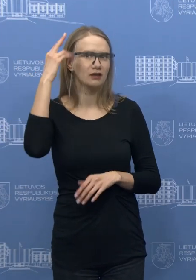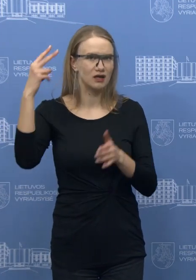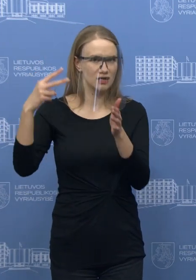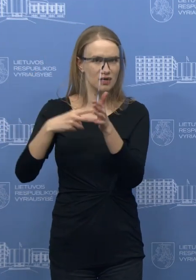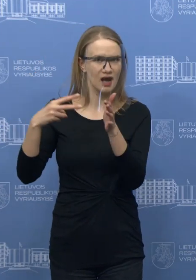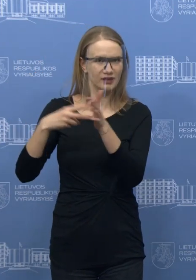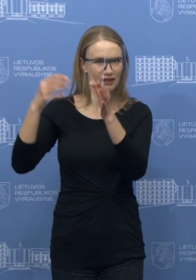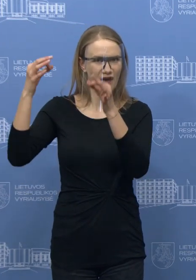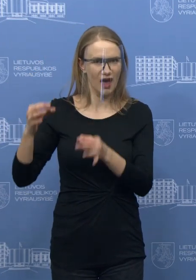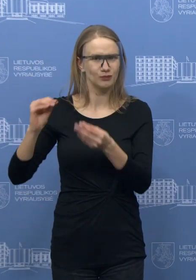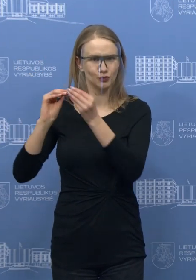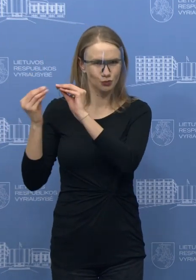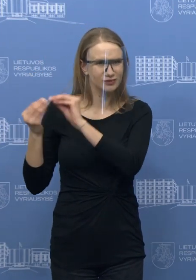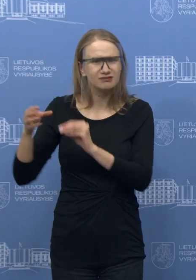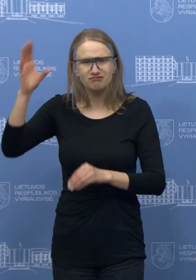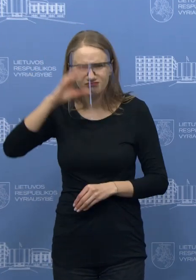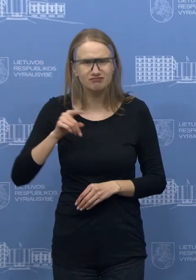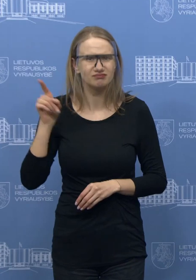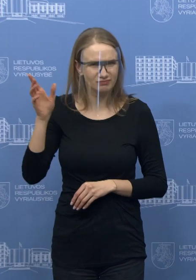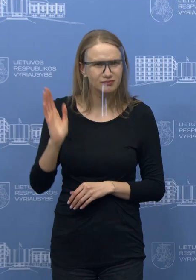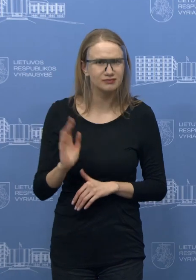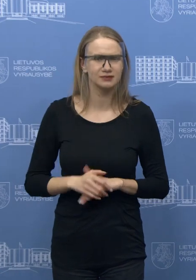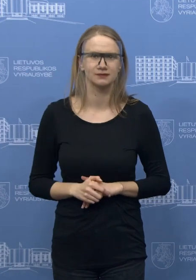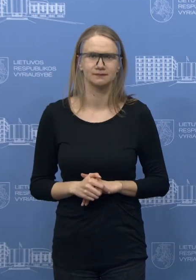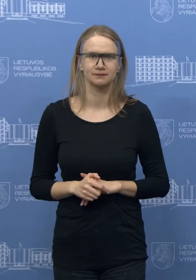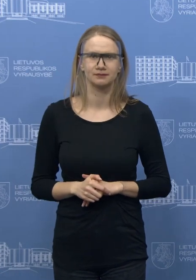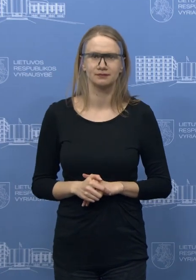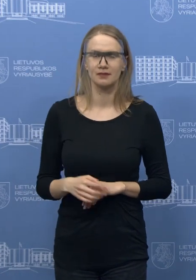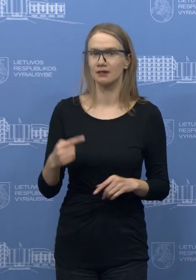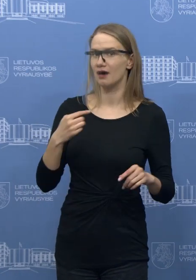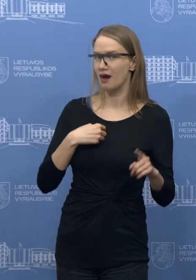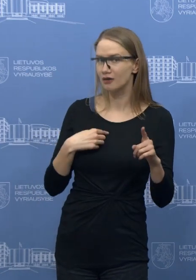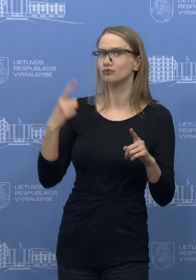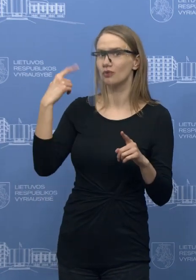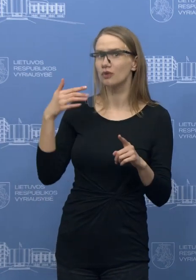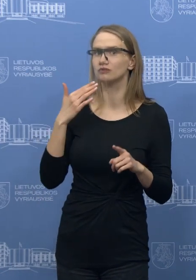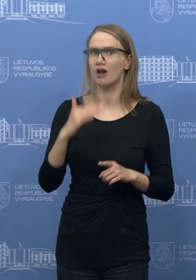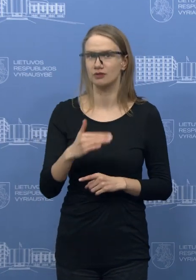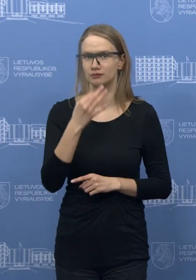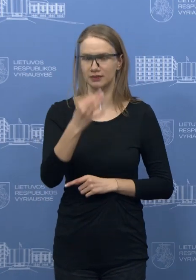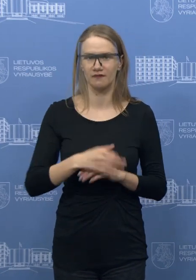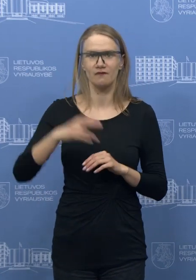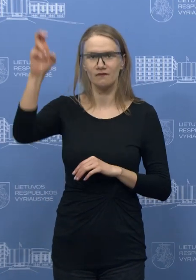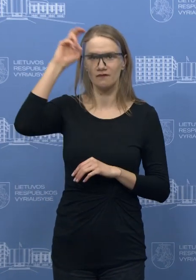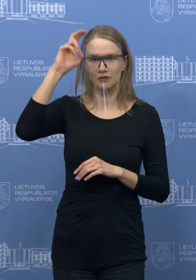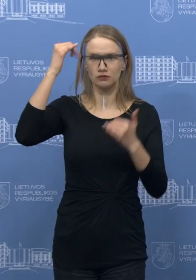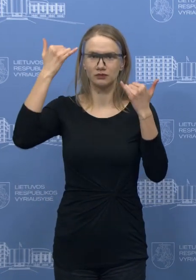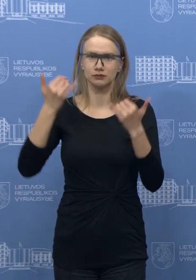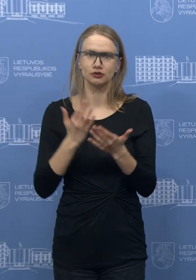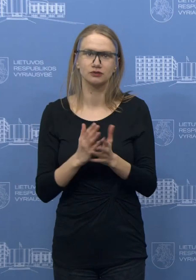reguliavimo ir subsidijus skirimo? Ačiū. Na, aš turėčiau labai aiškį paminėti, kad tikrai vyriausybė nėra pasirižiusi